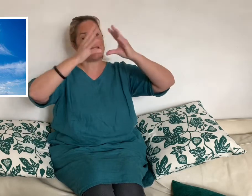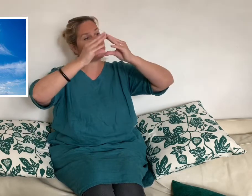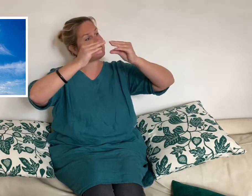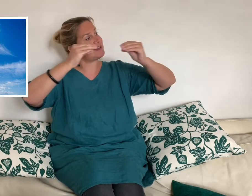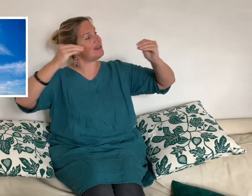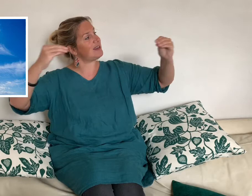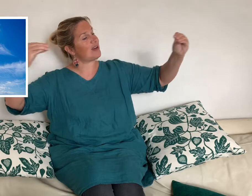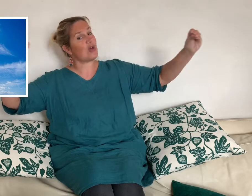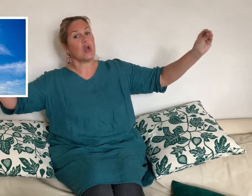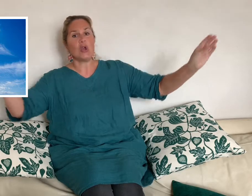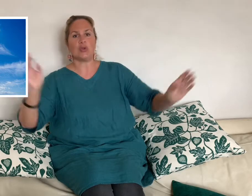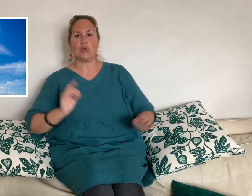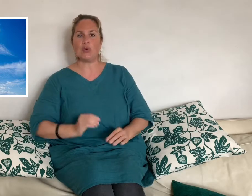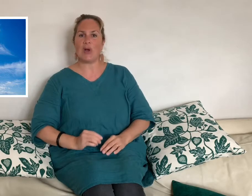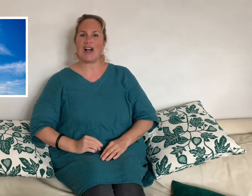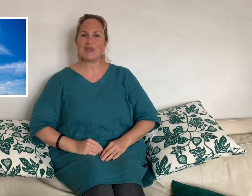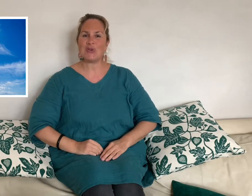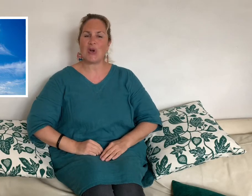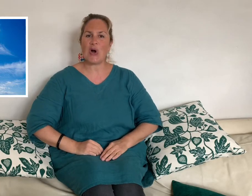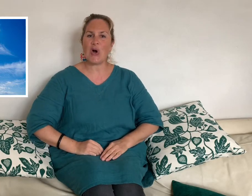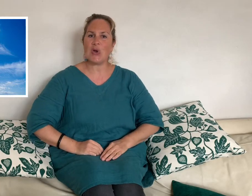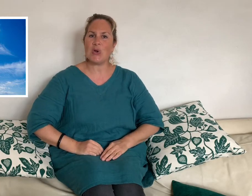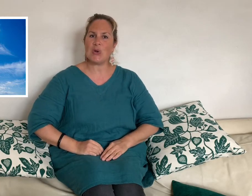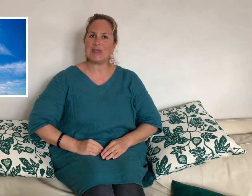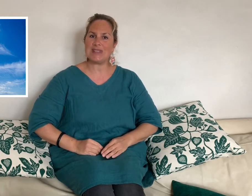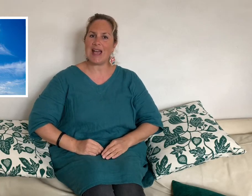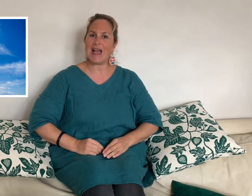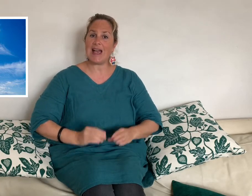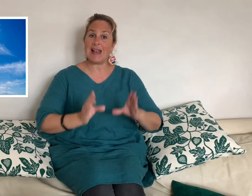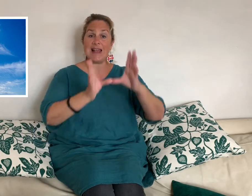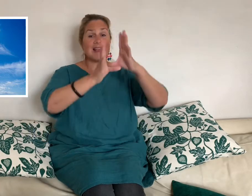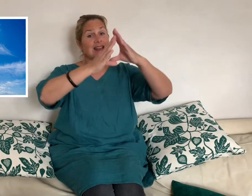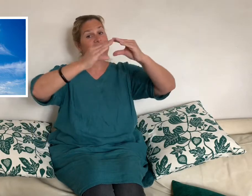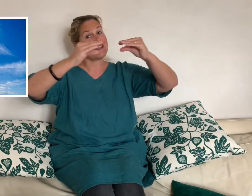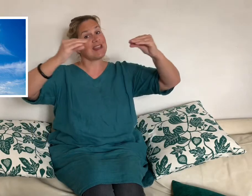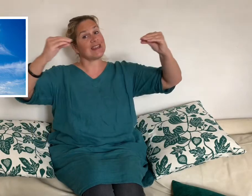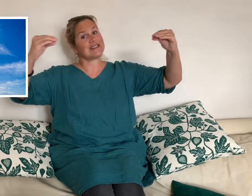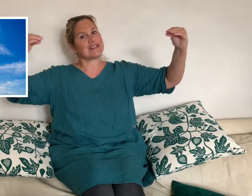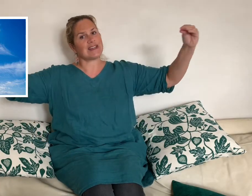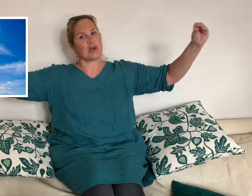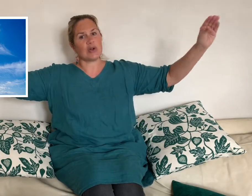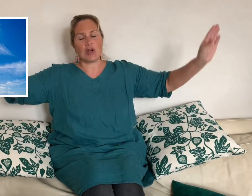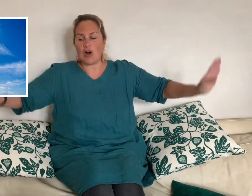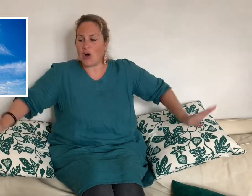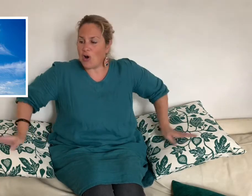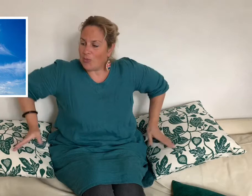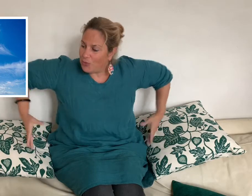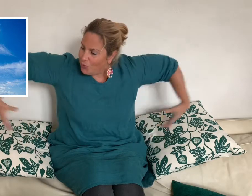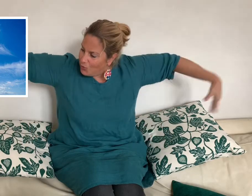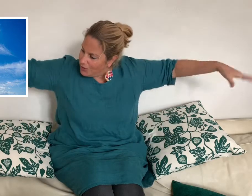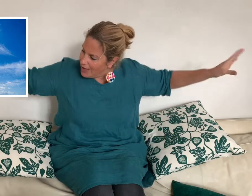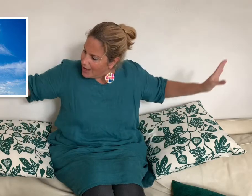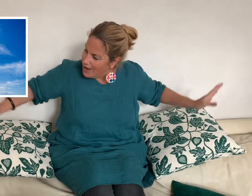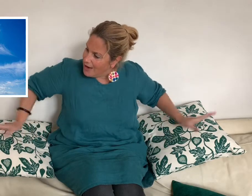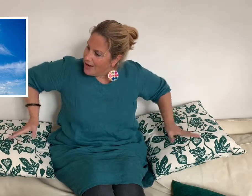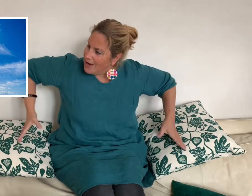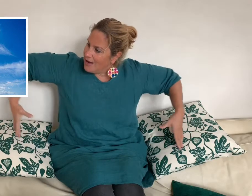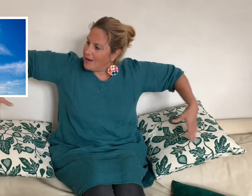'étire Nuage dans le ciel S'étire comme une aile